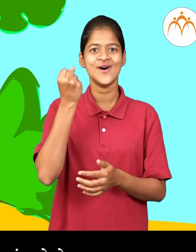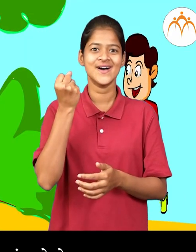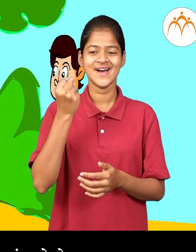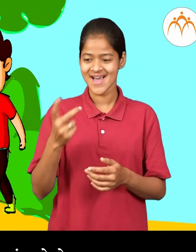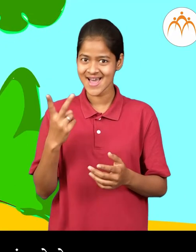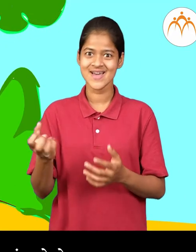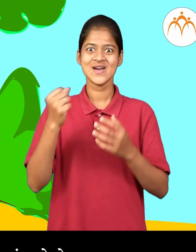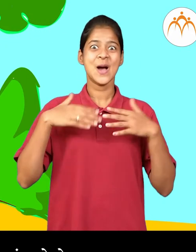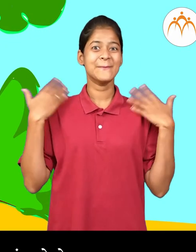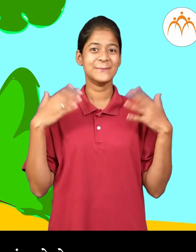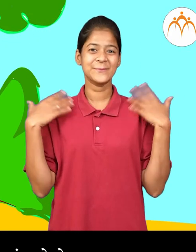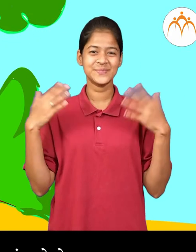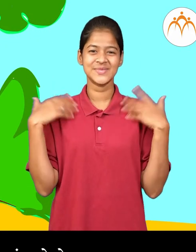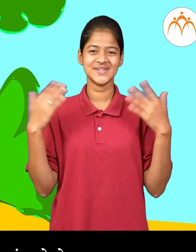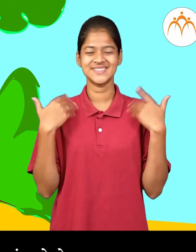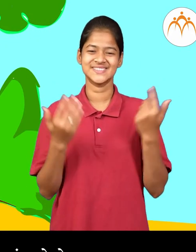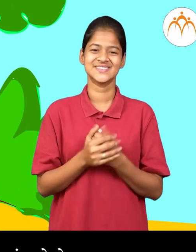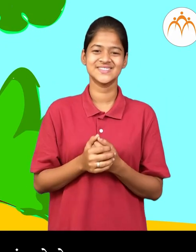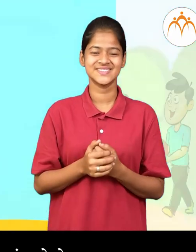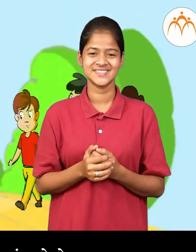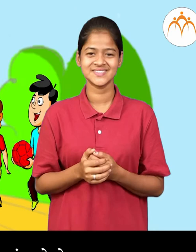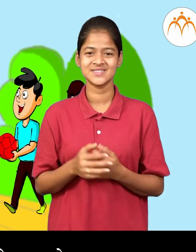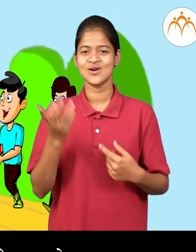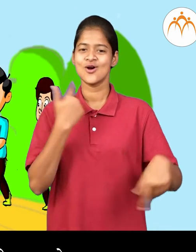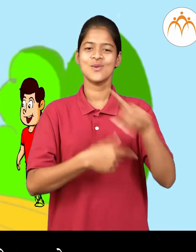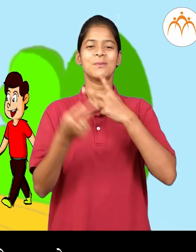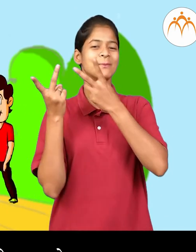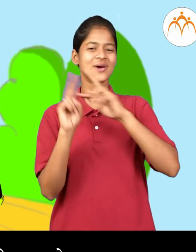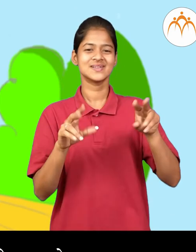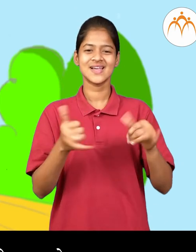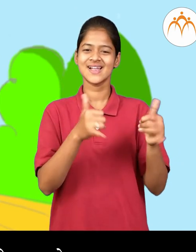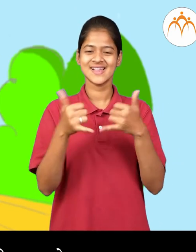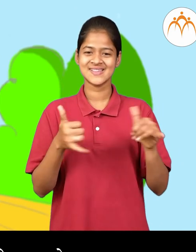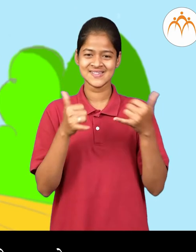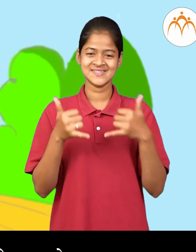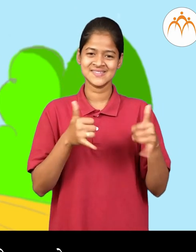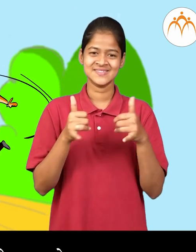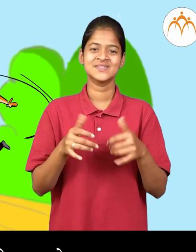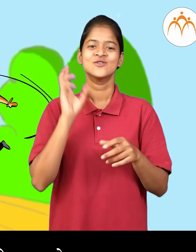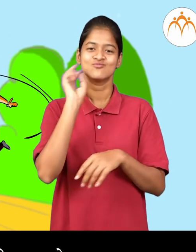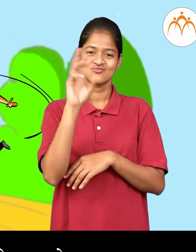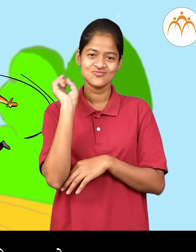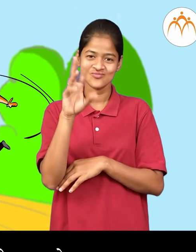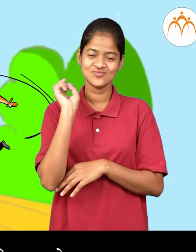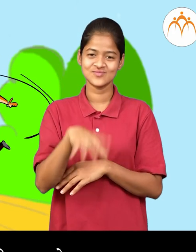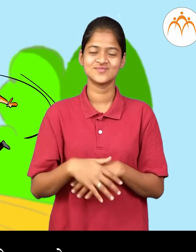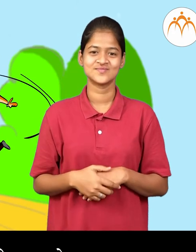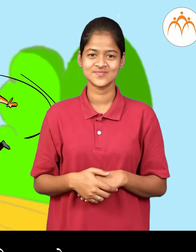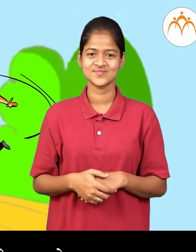सगले मुलानना खूब आनन्द होतो. सगले जण खेलायला परत मैदानात येतात.